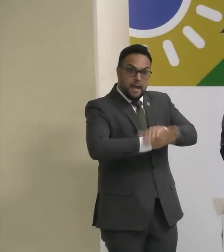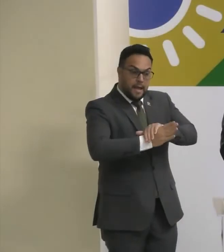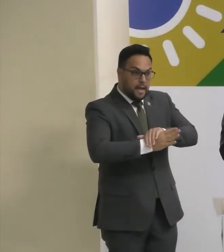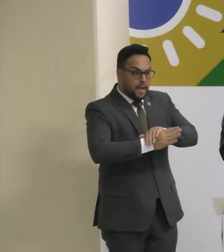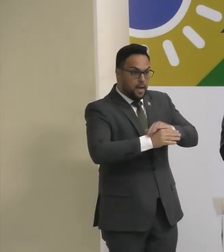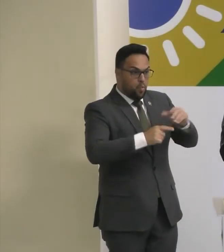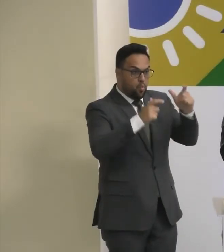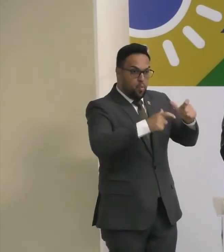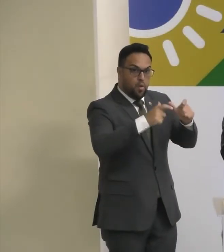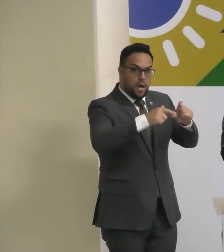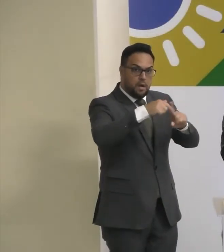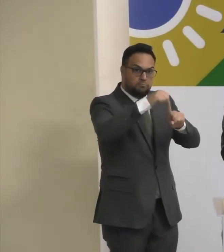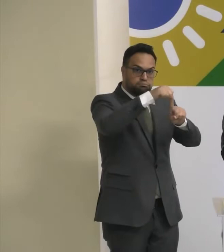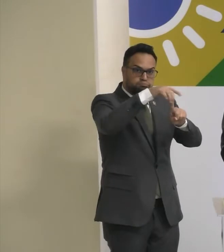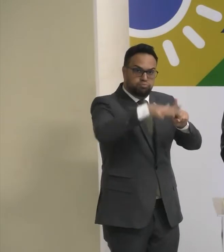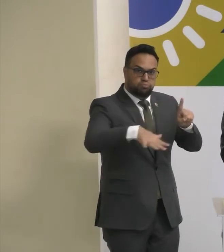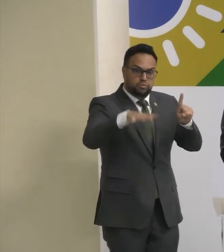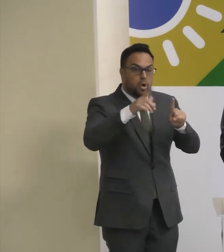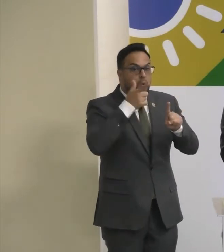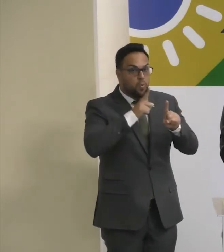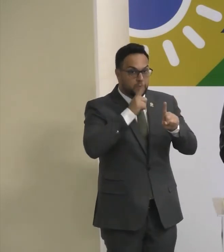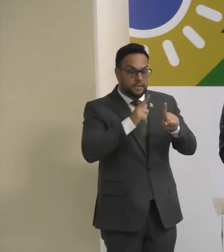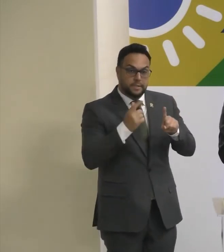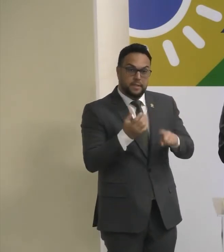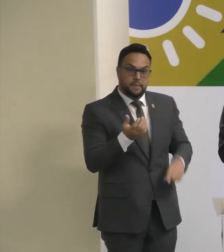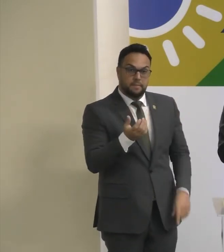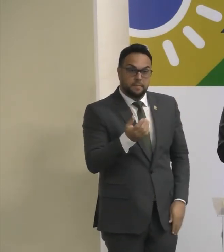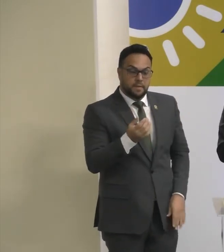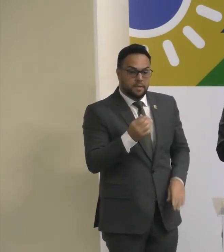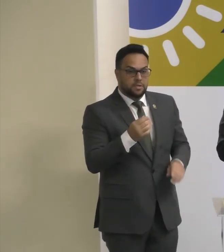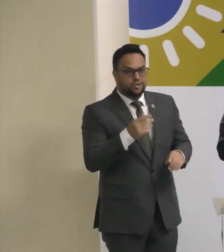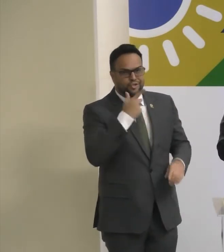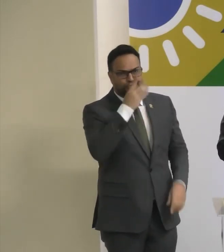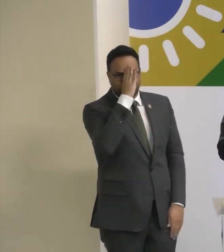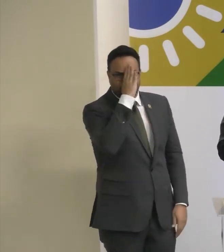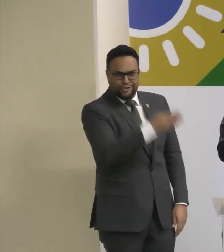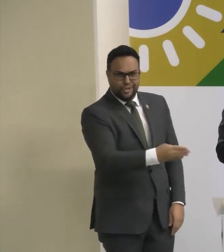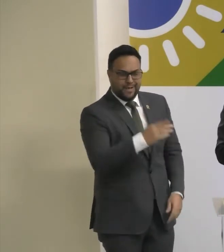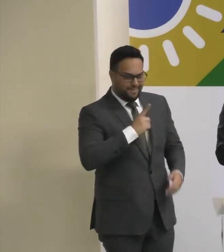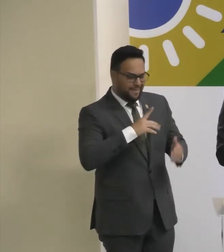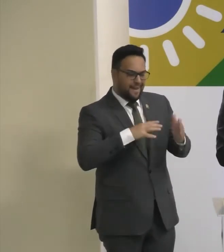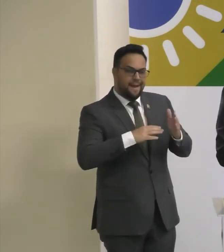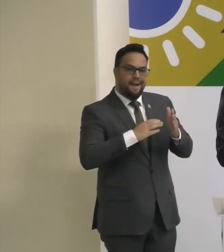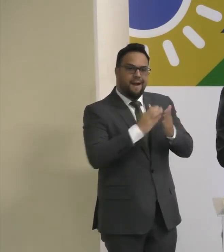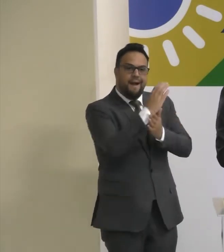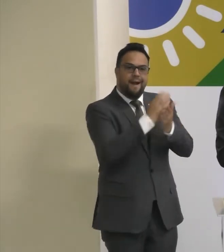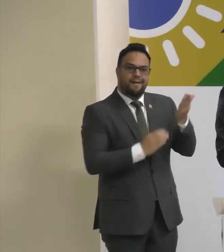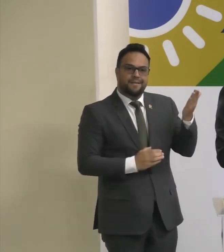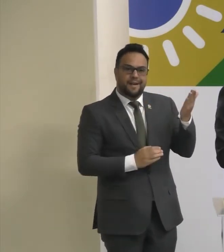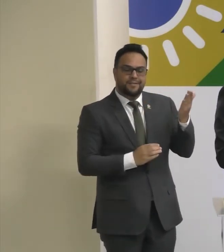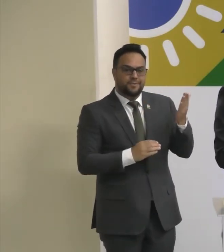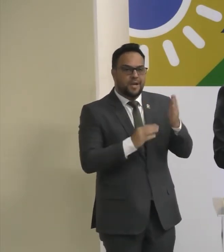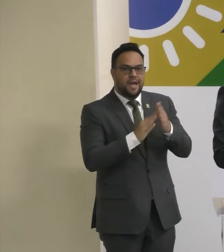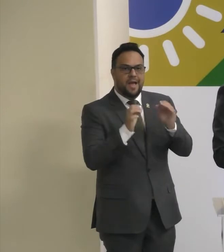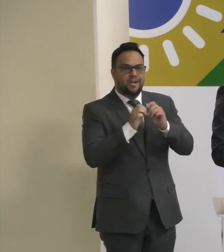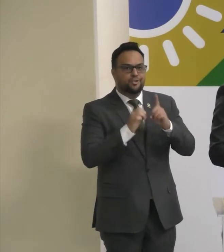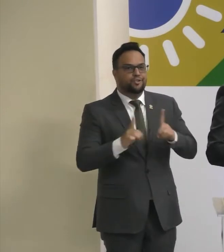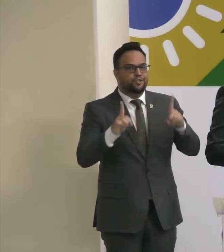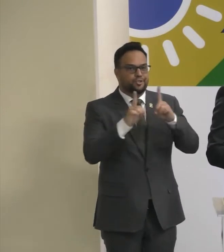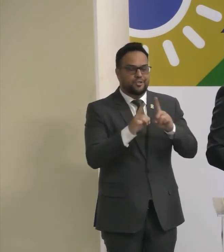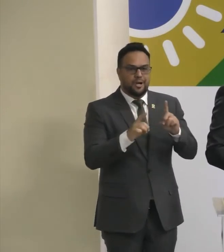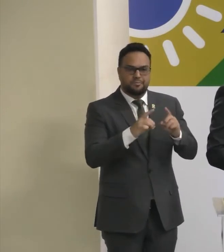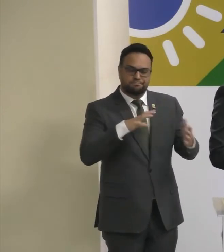De distribuição Para obter o benefício Agora será Cadastrada Meus amigos E minhas amigas Automaticamente